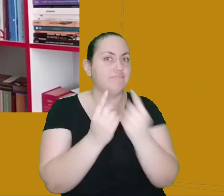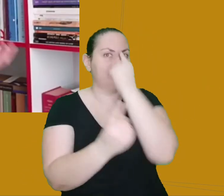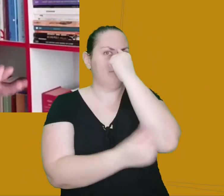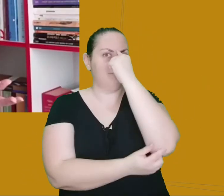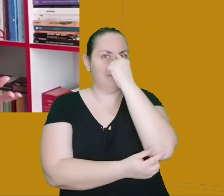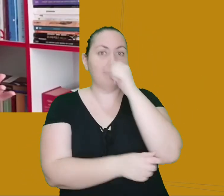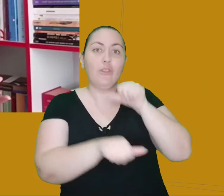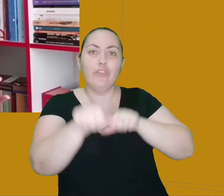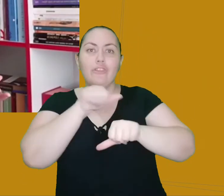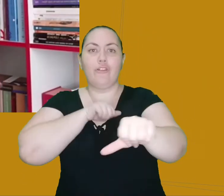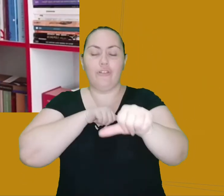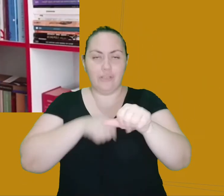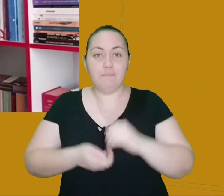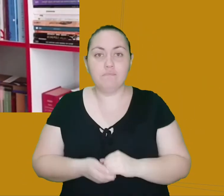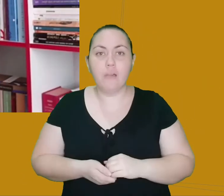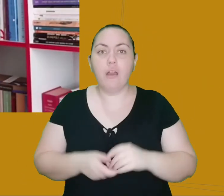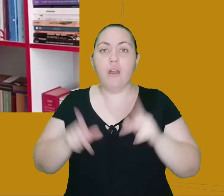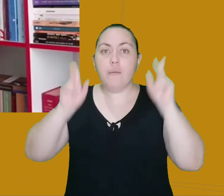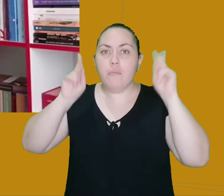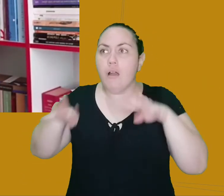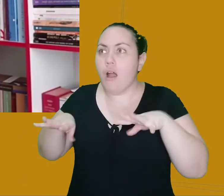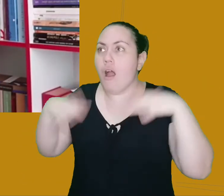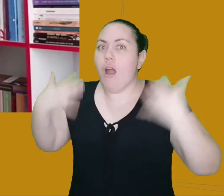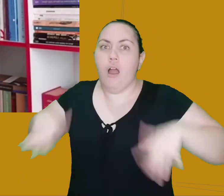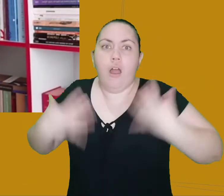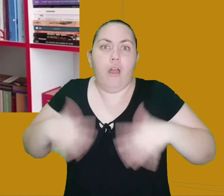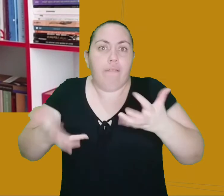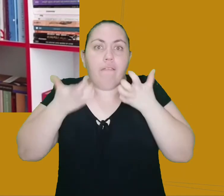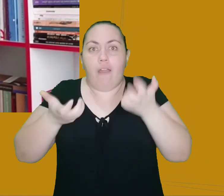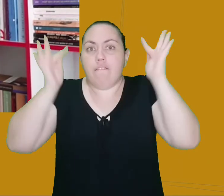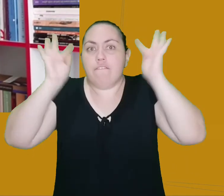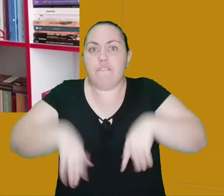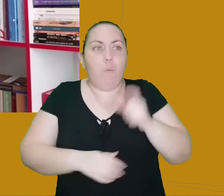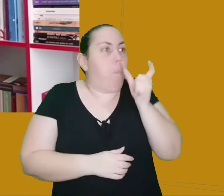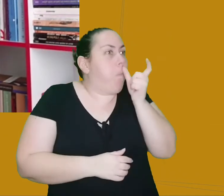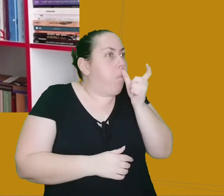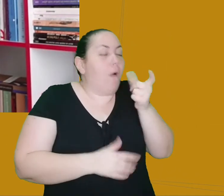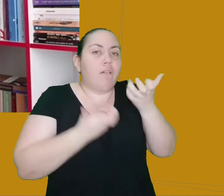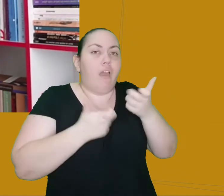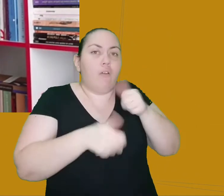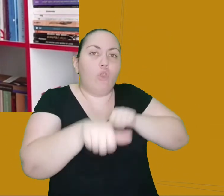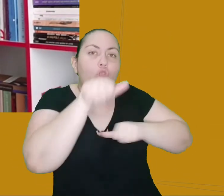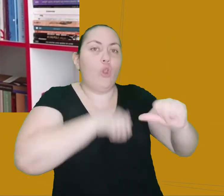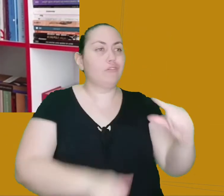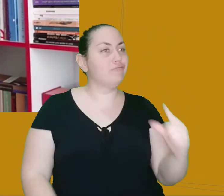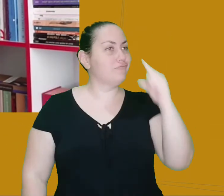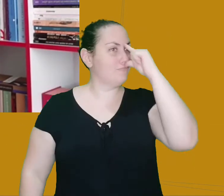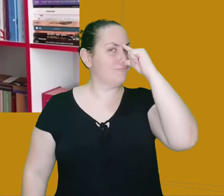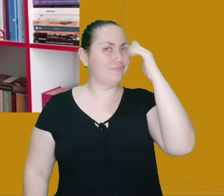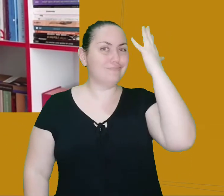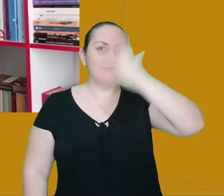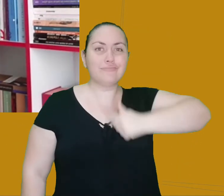enlouquecidamente, porque as pessoas todas querem acabar com a doença e curar os seus narizes